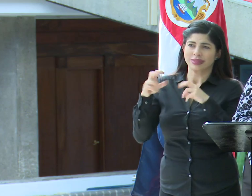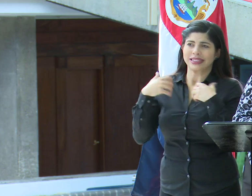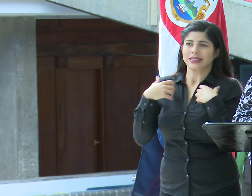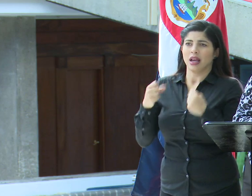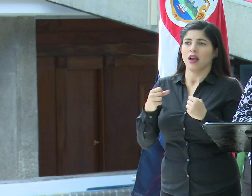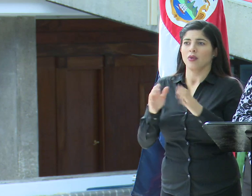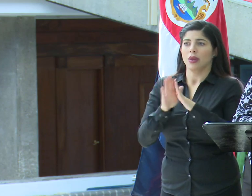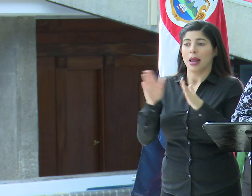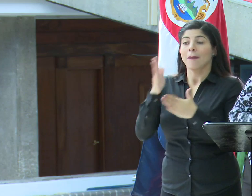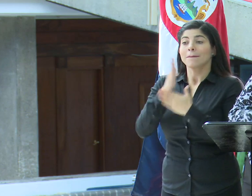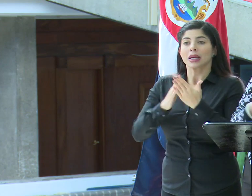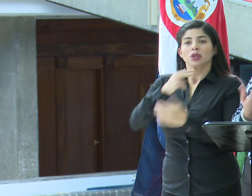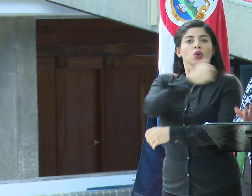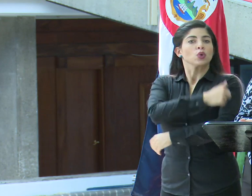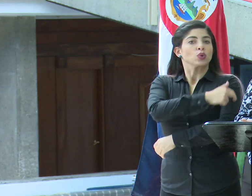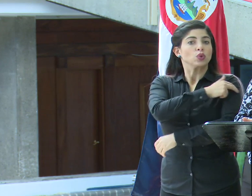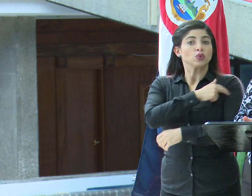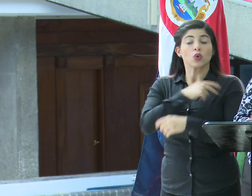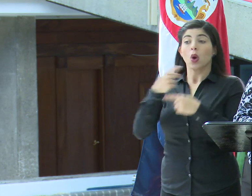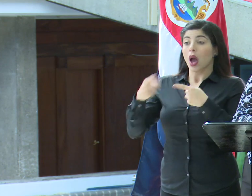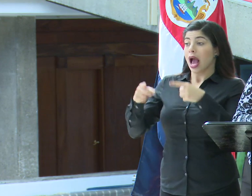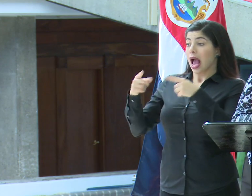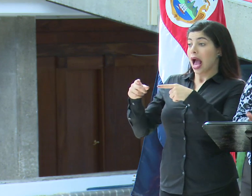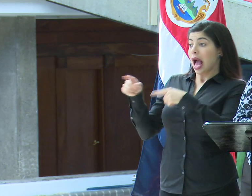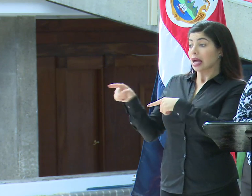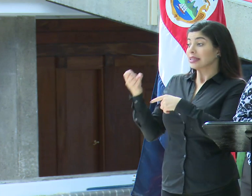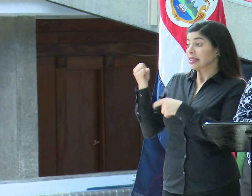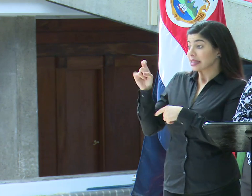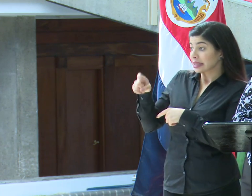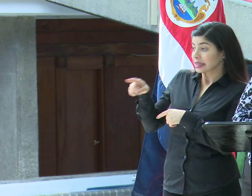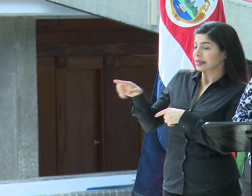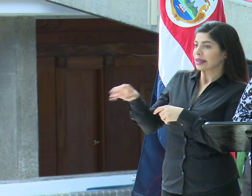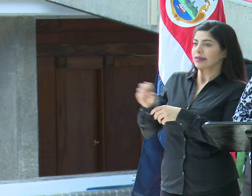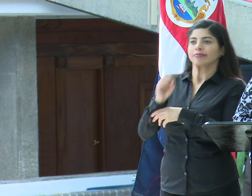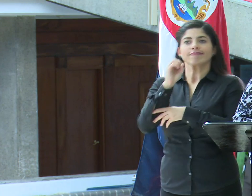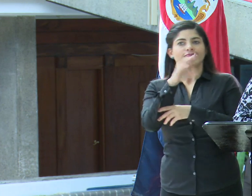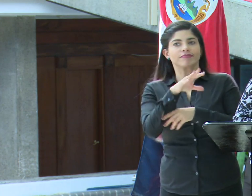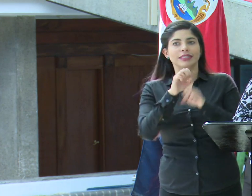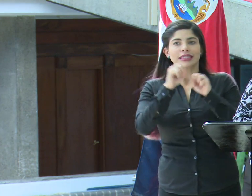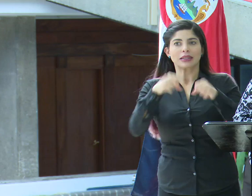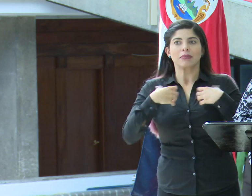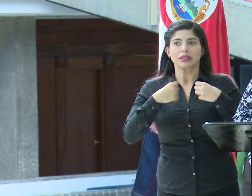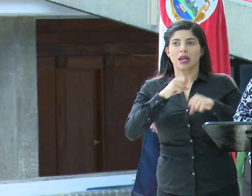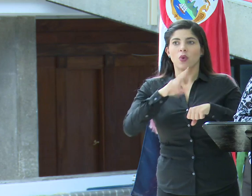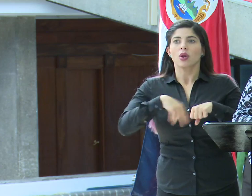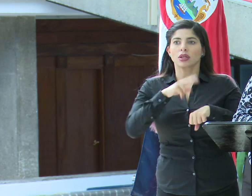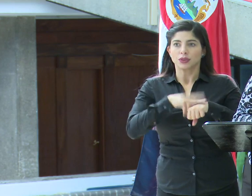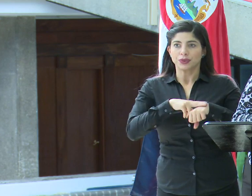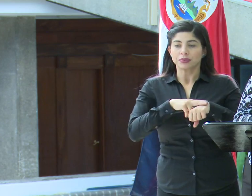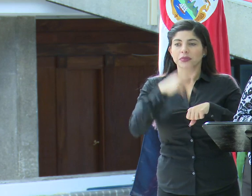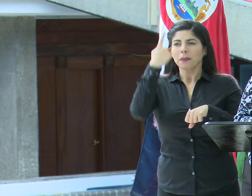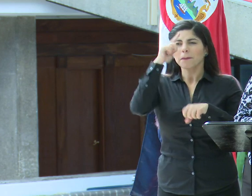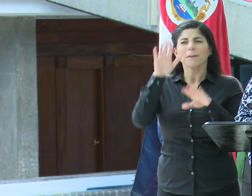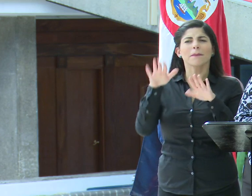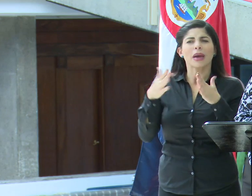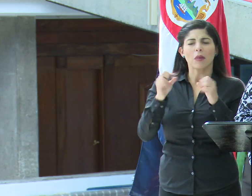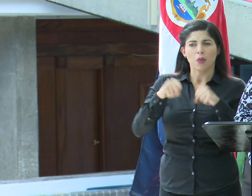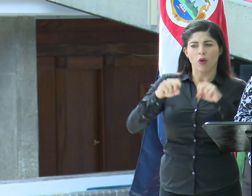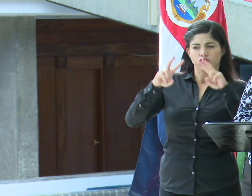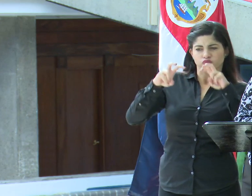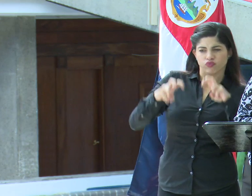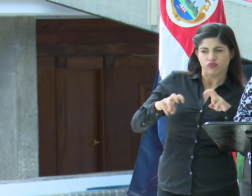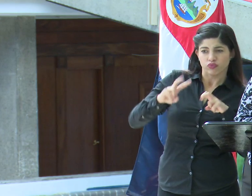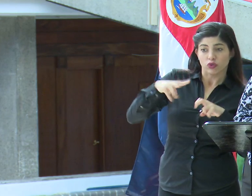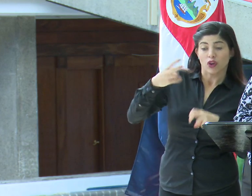de salud por parte de la Cruz Roja, se derivan los casos de ser necesario al sistema de salud nacional para una revisión